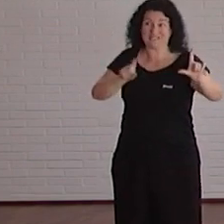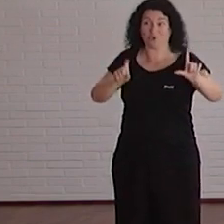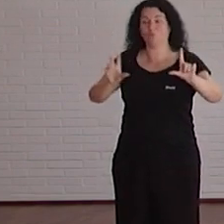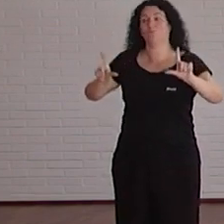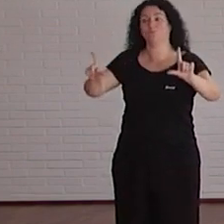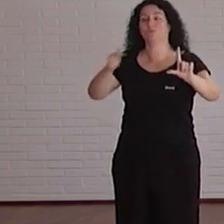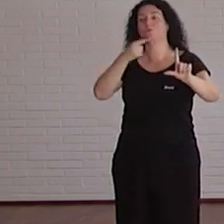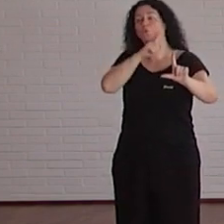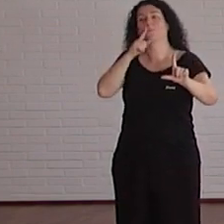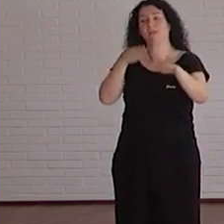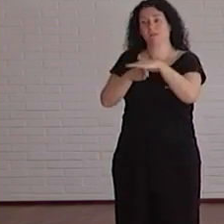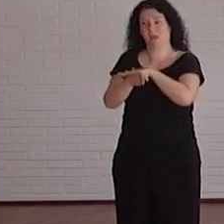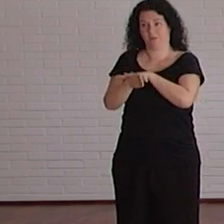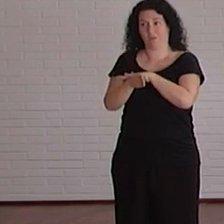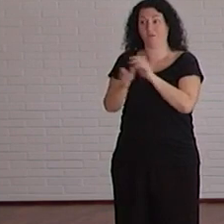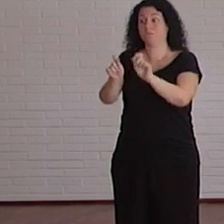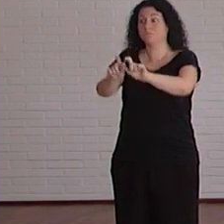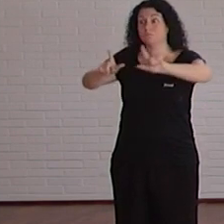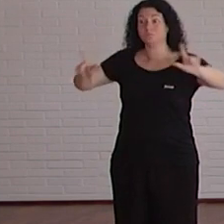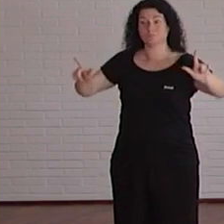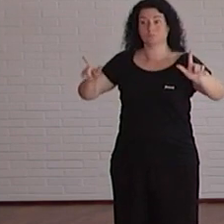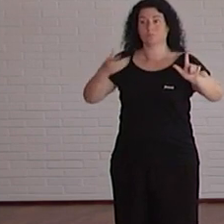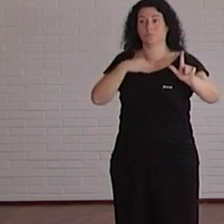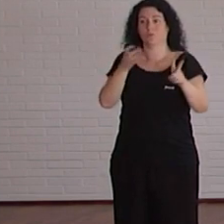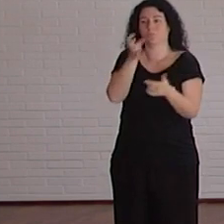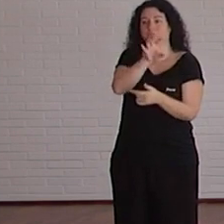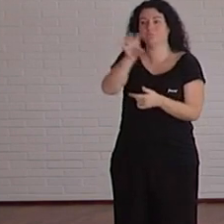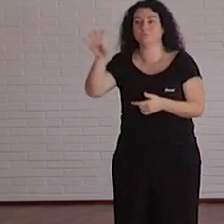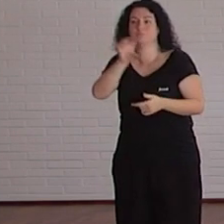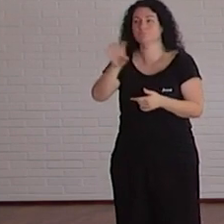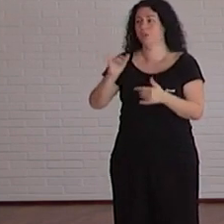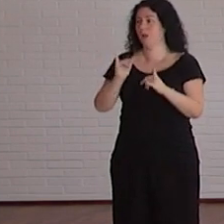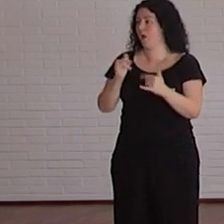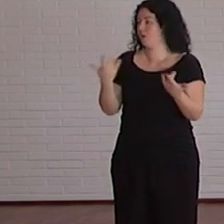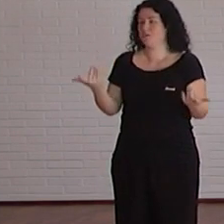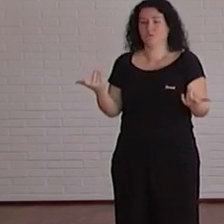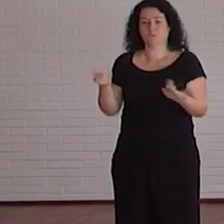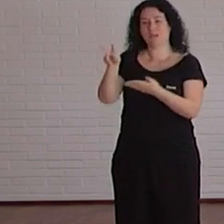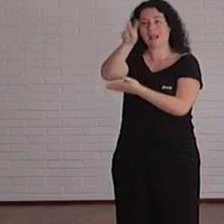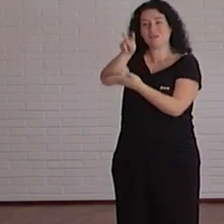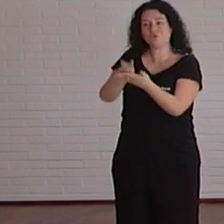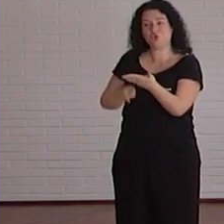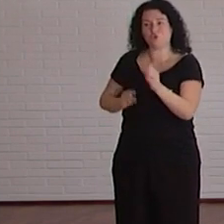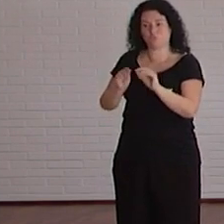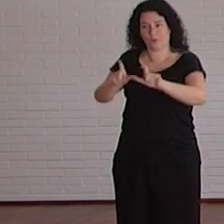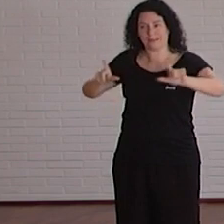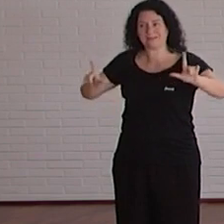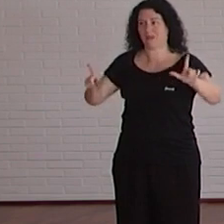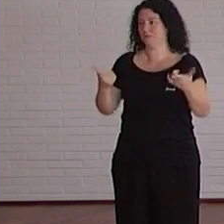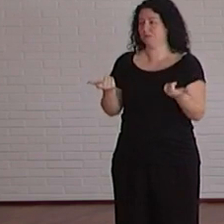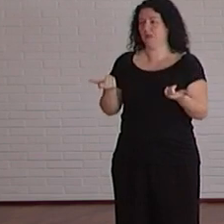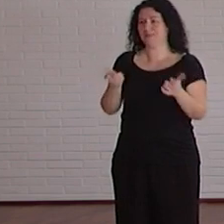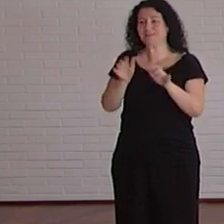directo a diferentes aplicaciones y utilidades accesibles como el ampliador de pantalla el lector de pantalla en UVDA un teclado de